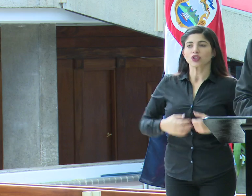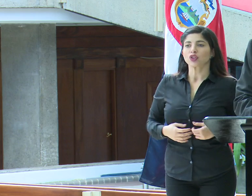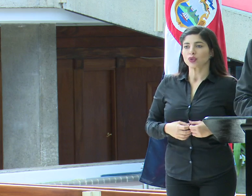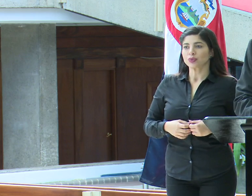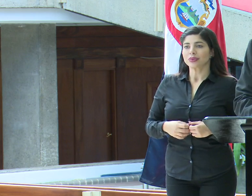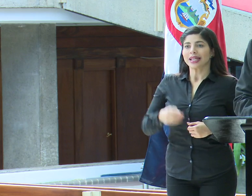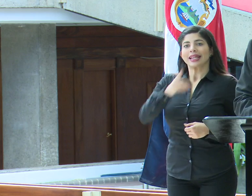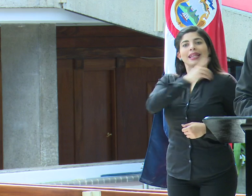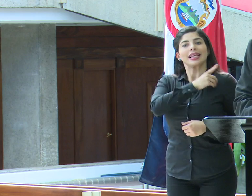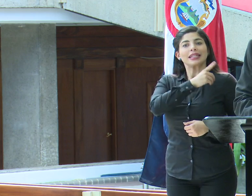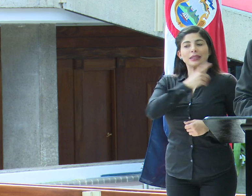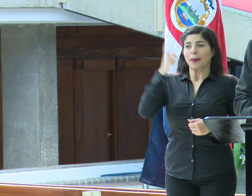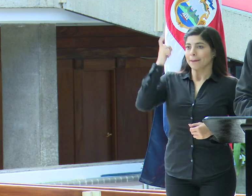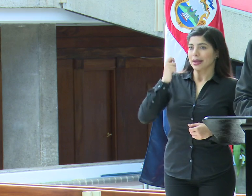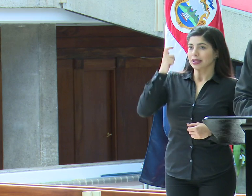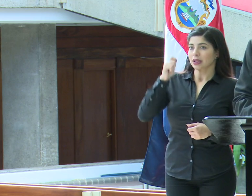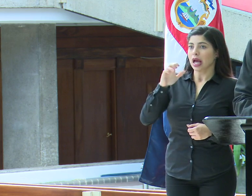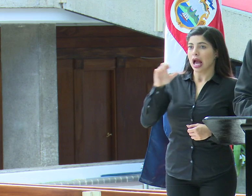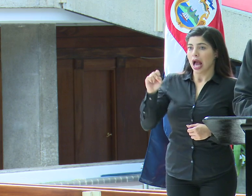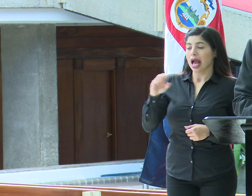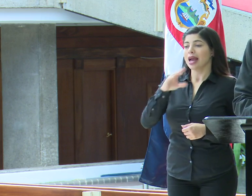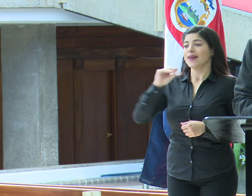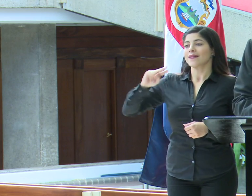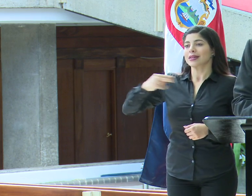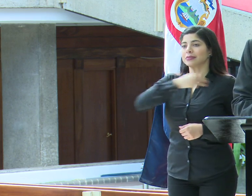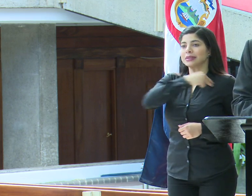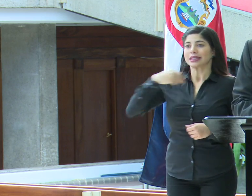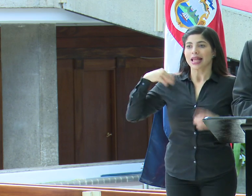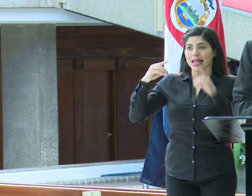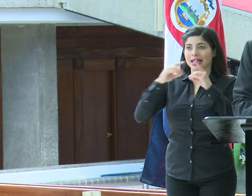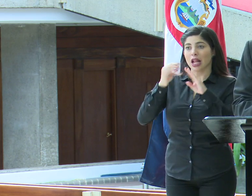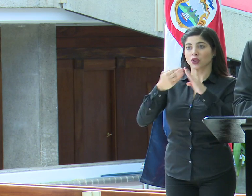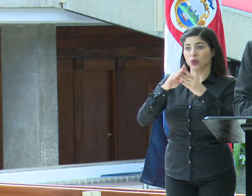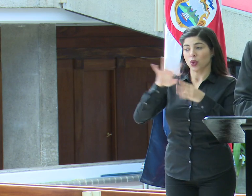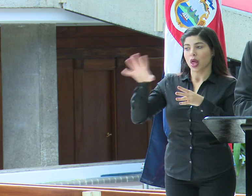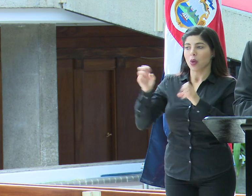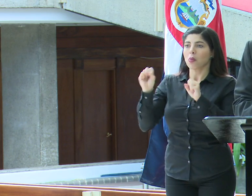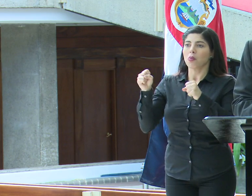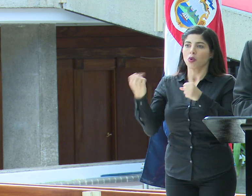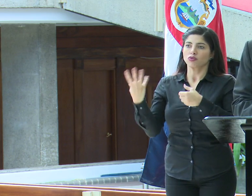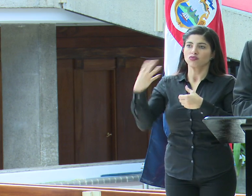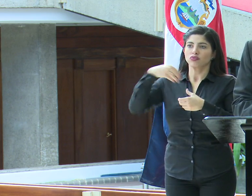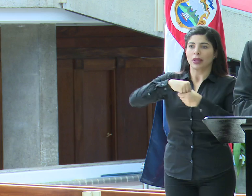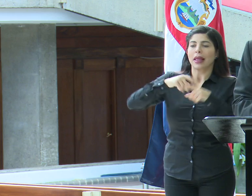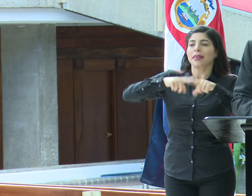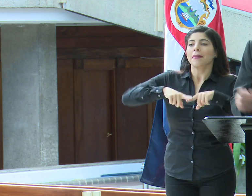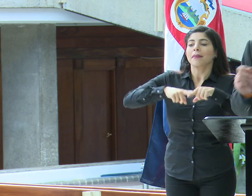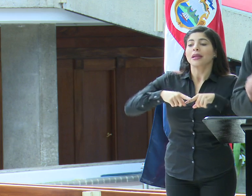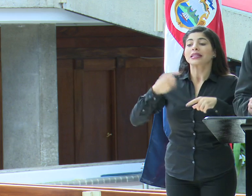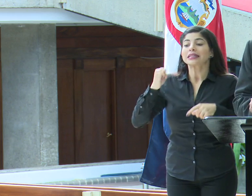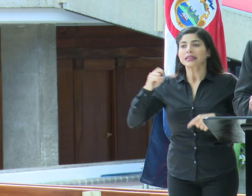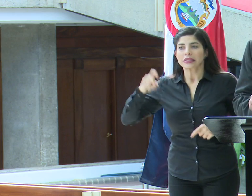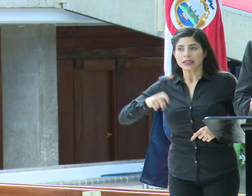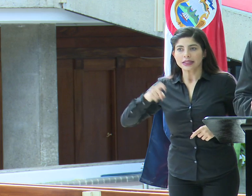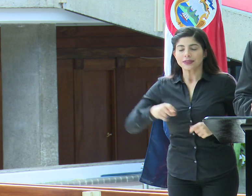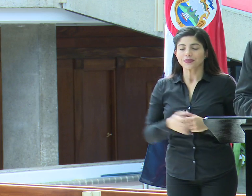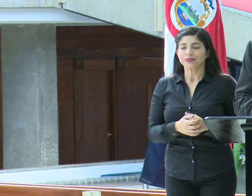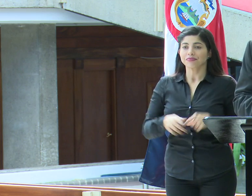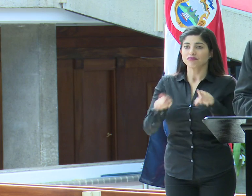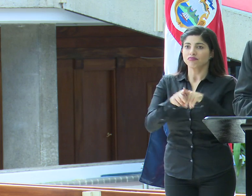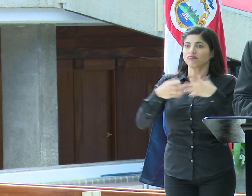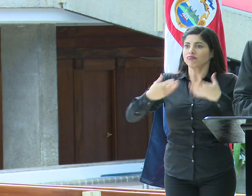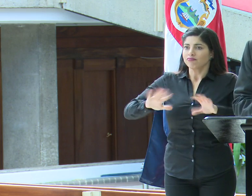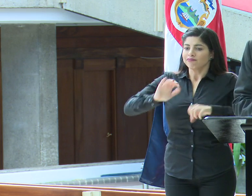la Dirección de Pensiones de la Caja y el Viceministerio de Diálogo Ciudadano, dependiendo de la necesidad. Y también se ha